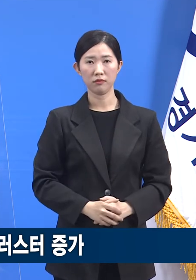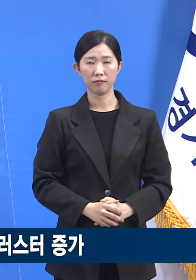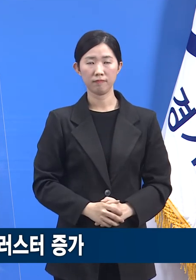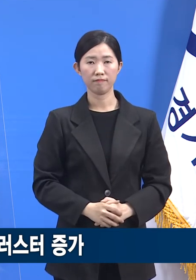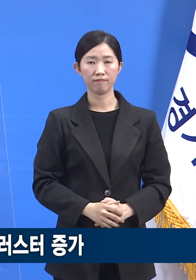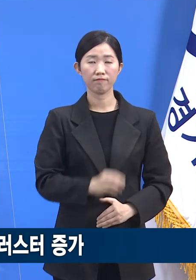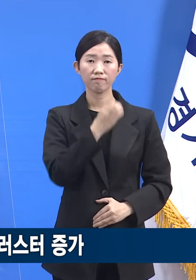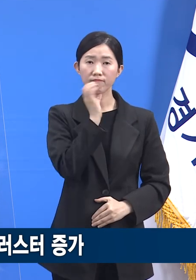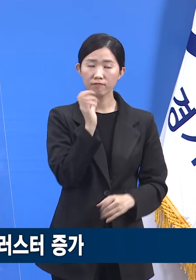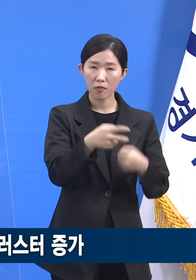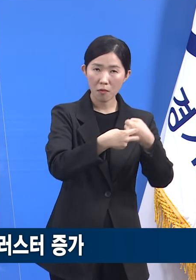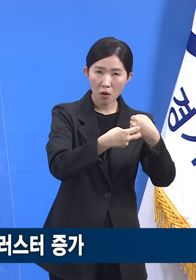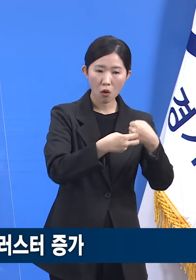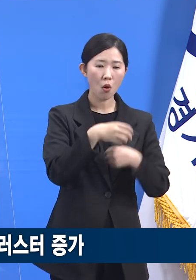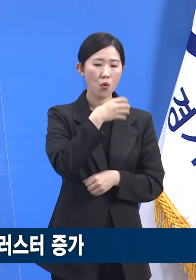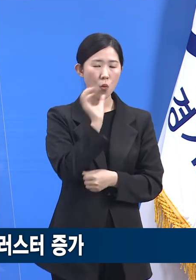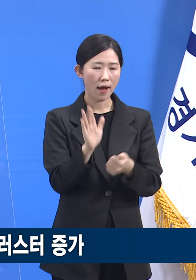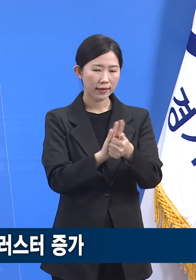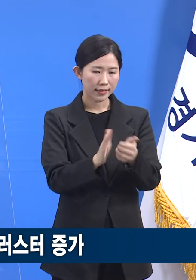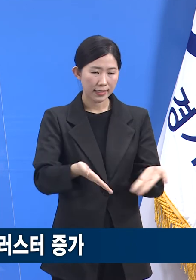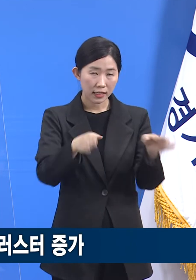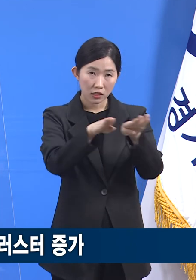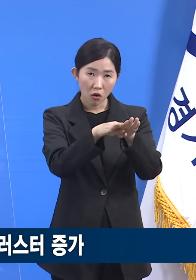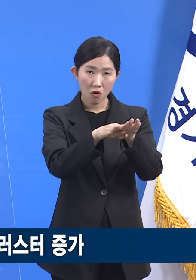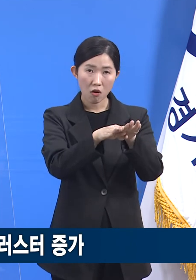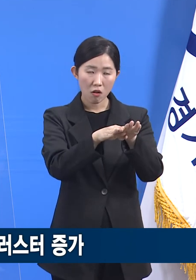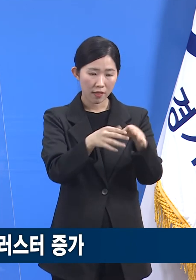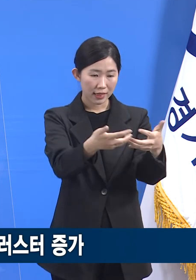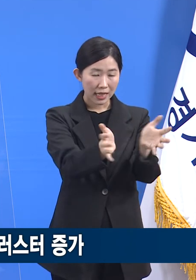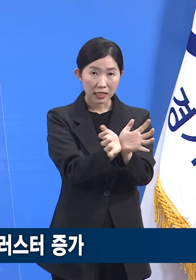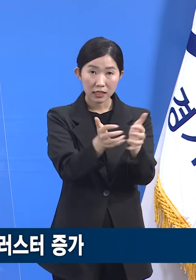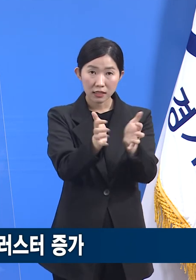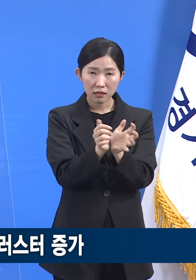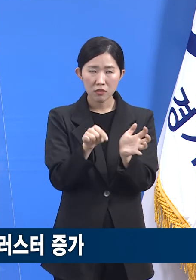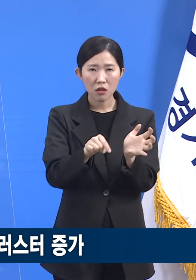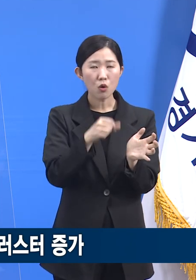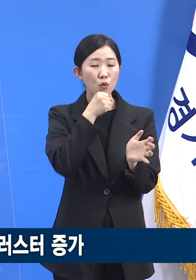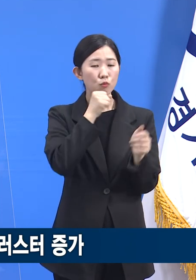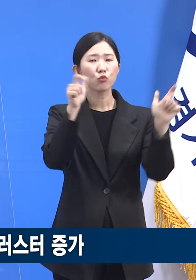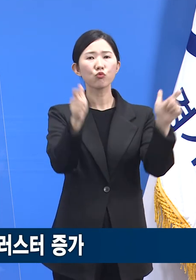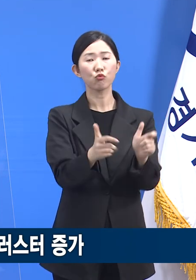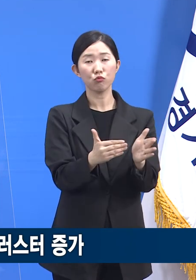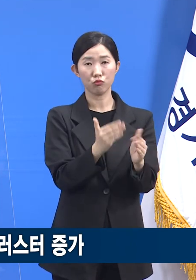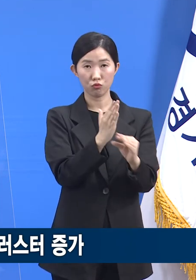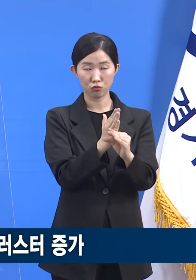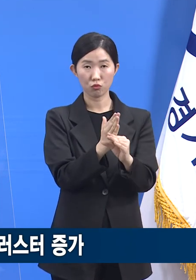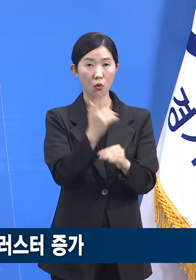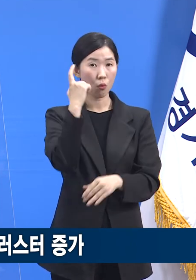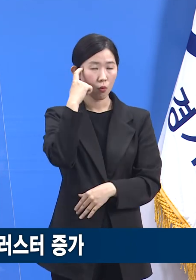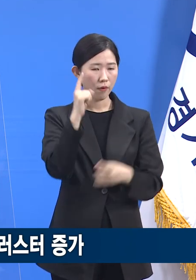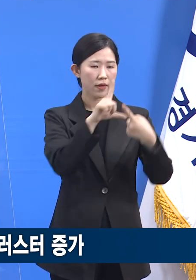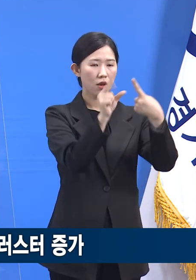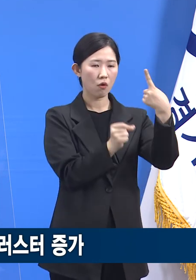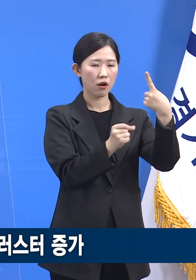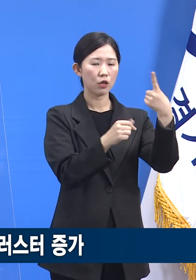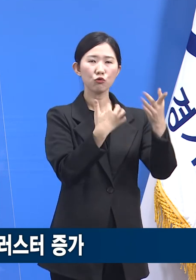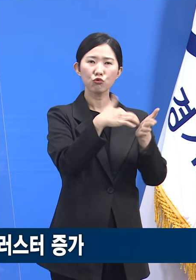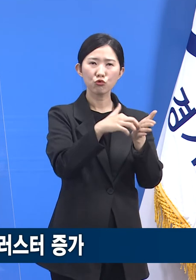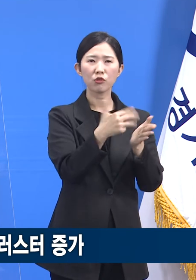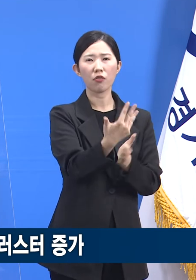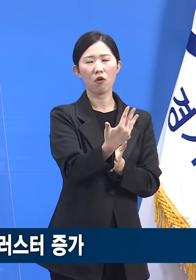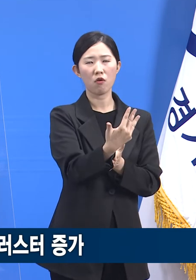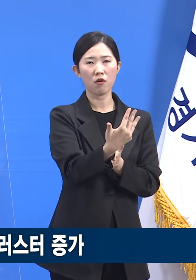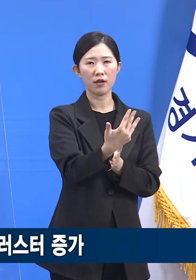요양병원 및 요양시설 관련 클러스터는 다행히 감소하고 있습니다. 1월에 8건 13.1%,